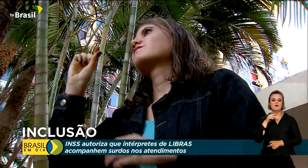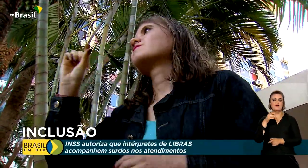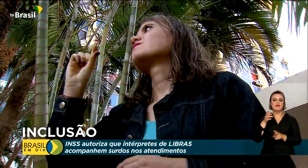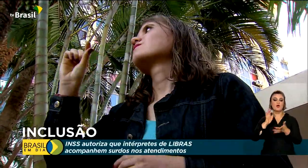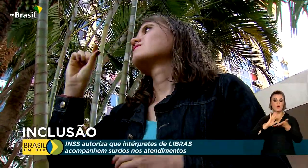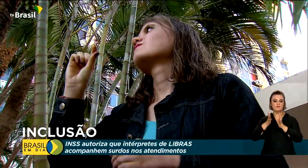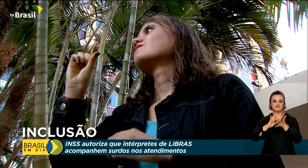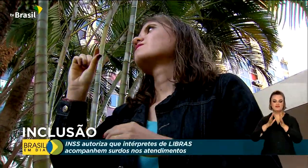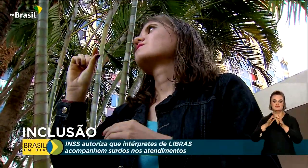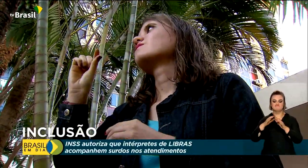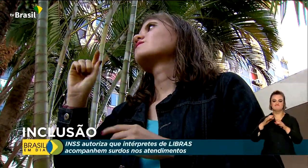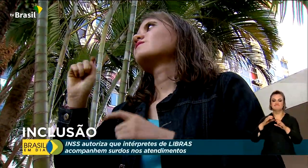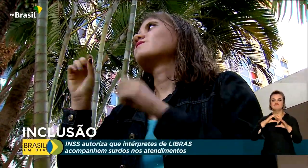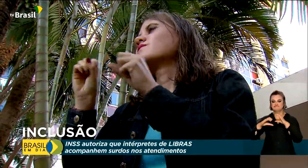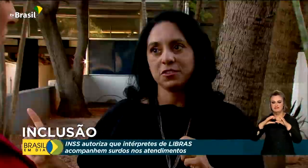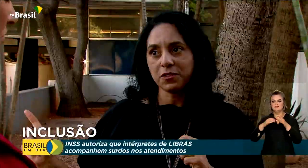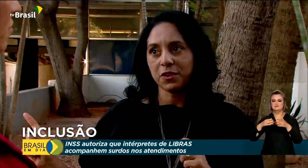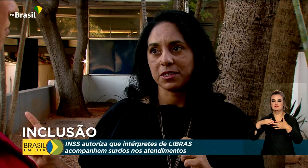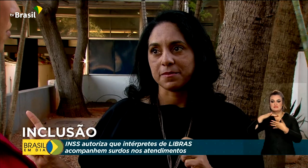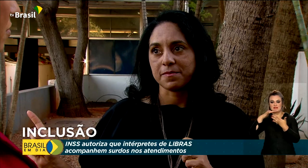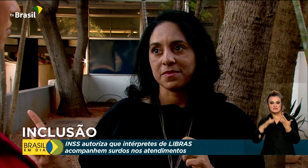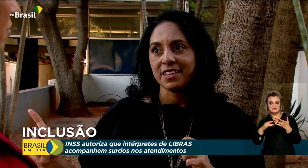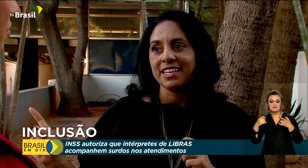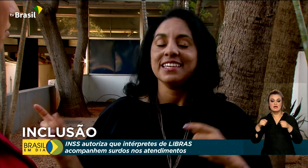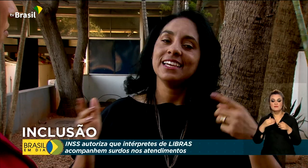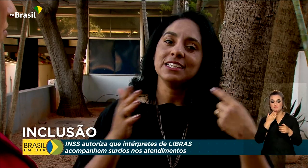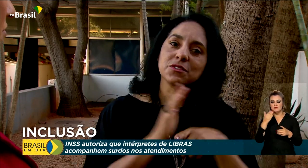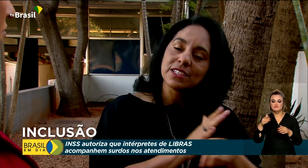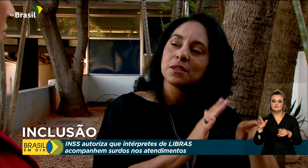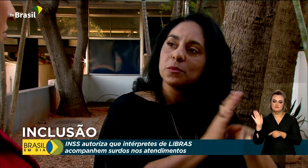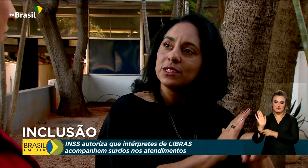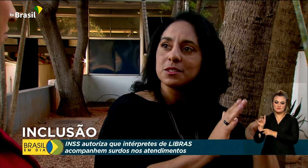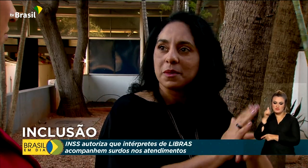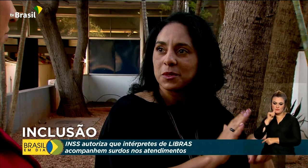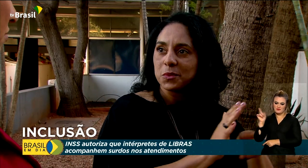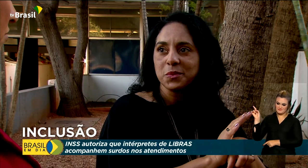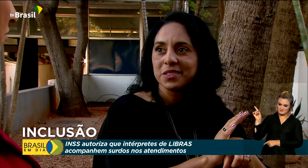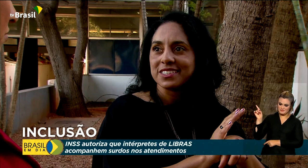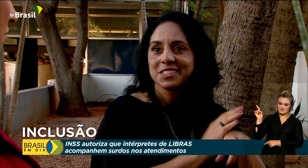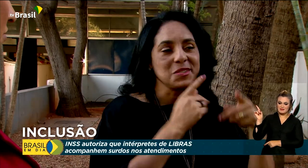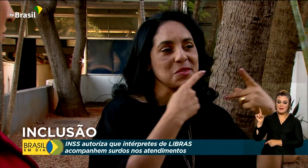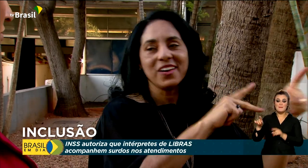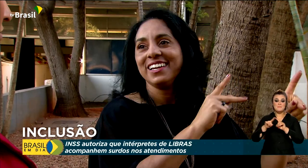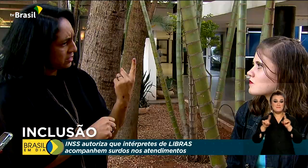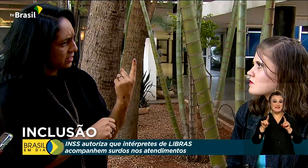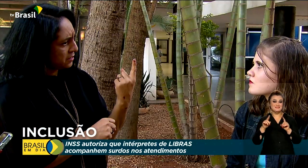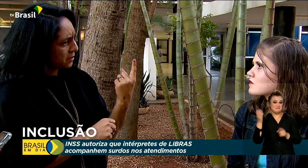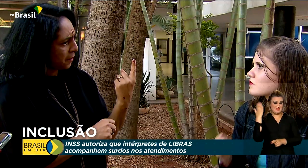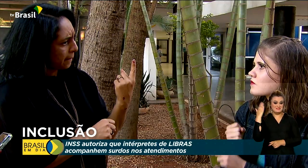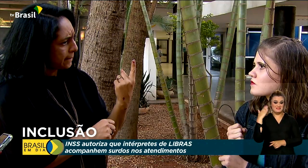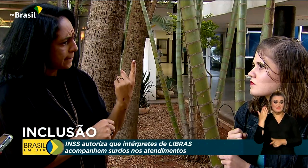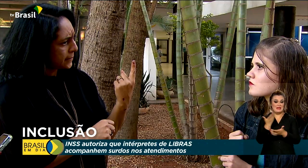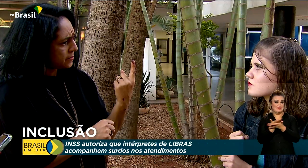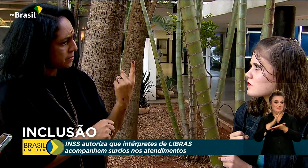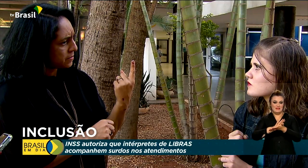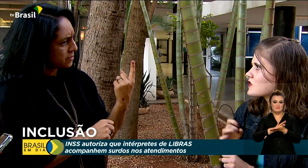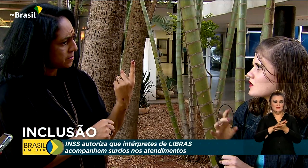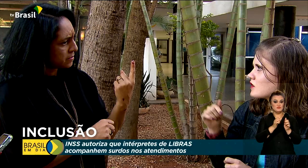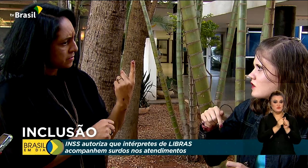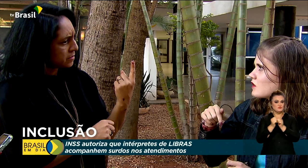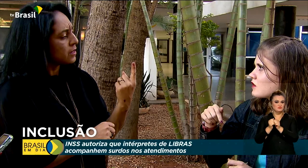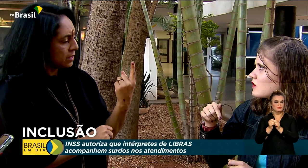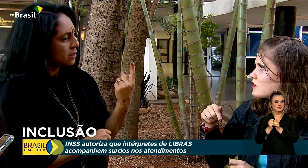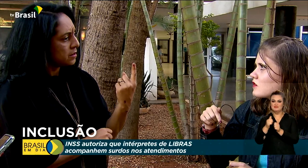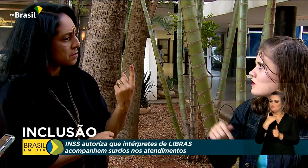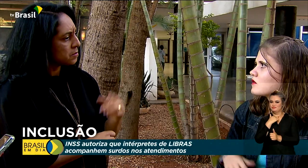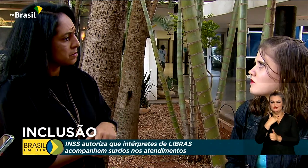meio da Língua Brasileira de Sinais, pediu a ajuda da amiga Andréa. Porém, naquela época, a intérprete de Libras foi